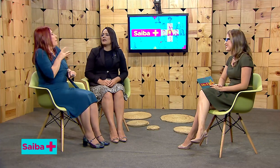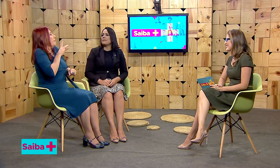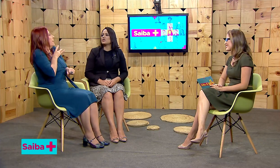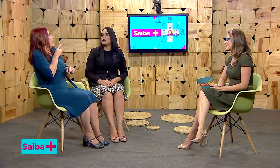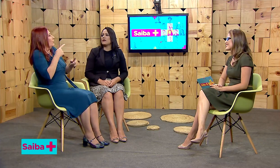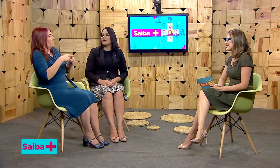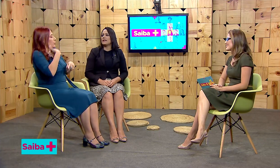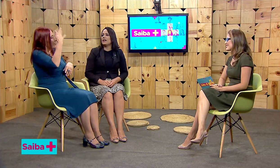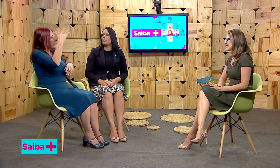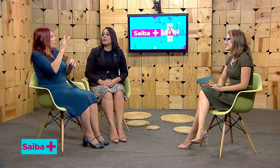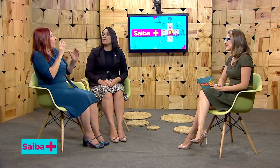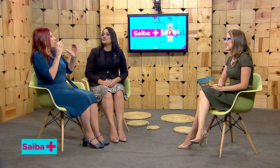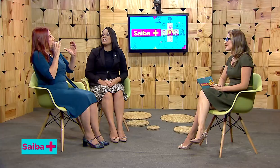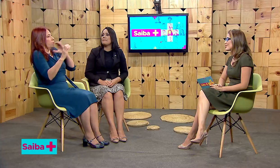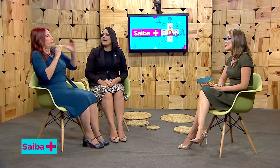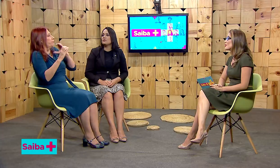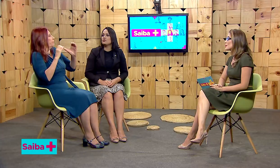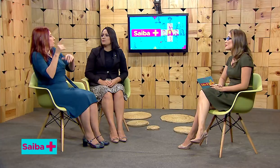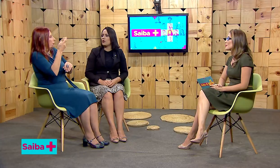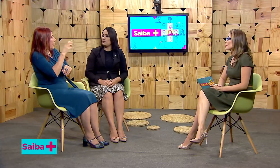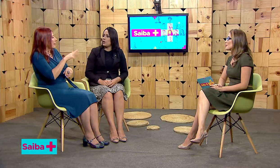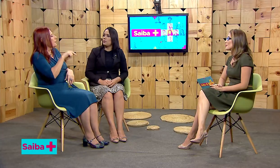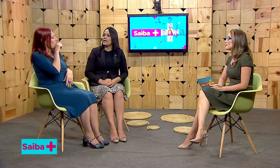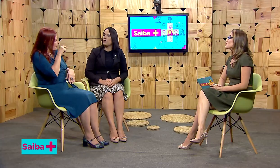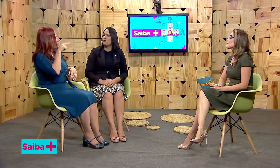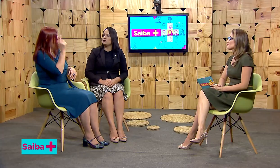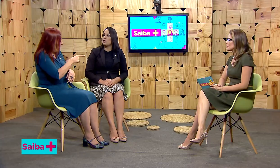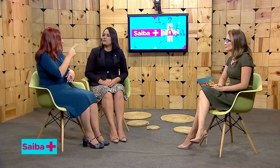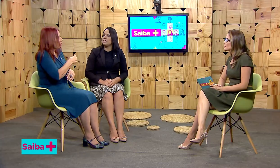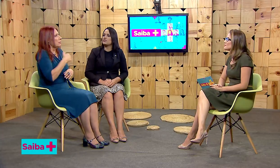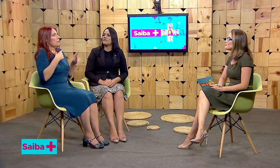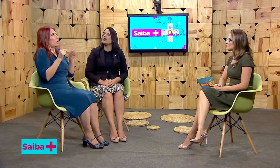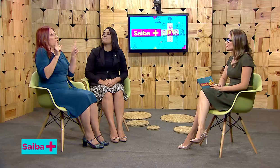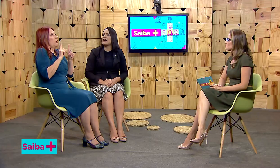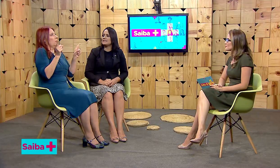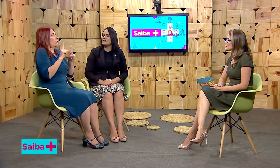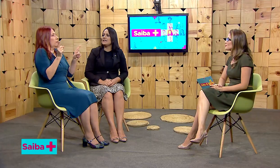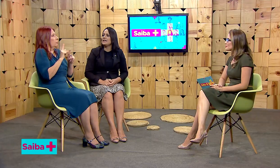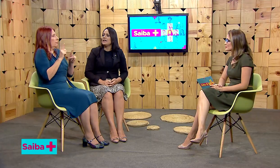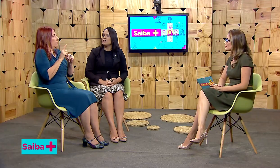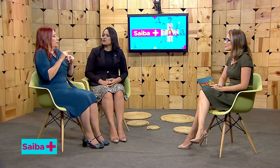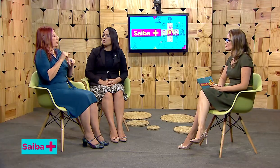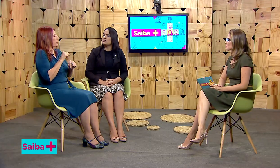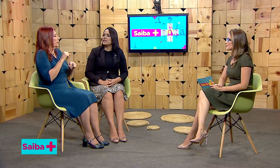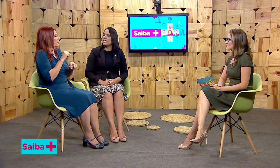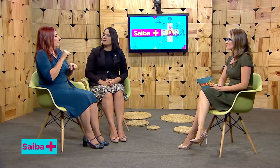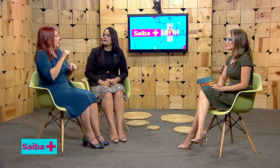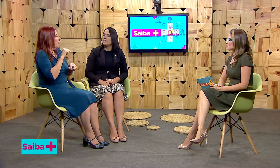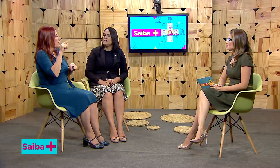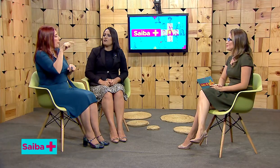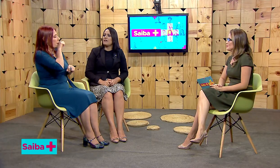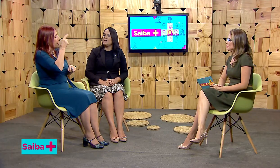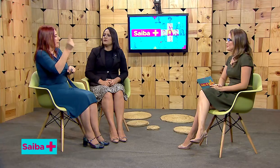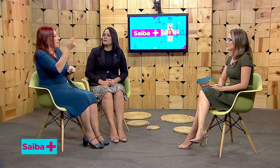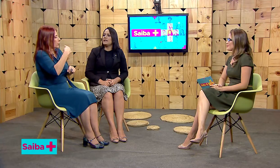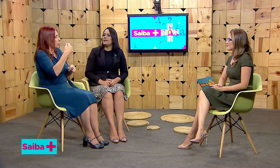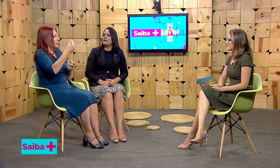quero mais Coca-Cola, não, porque eu tinha medo de me comunicar com o mundo ouvinte. Ela falou, vai sim, eu te dou o dinheiro. E eu falei que eu não queria.